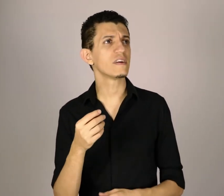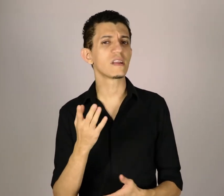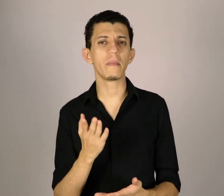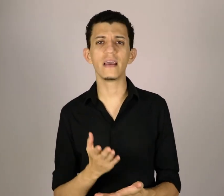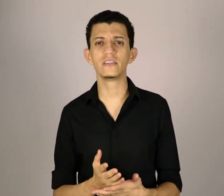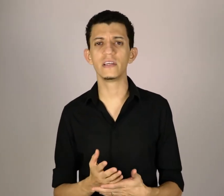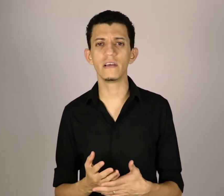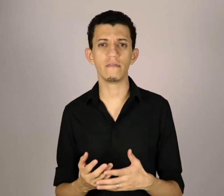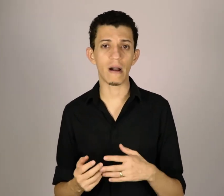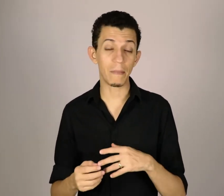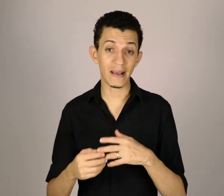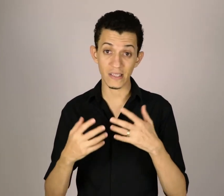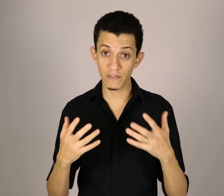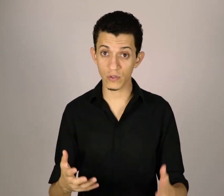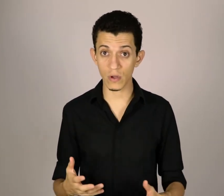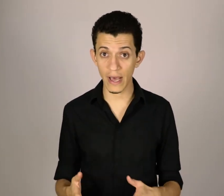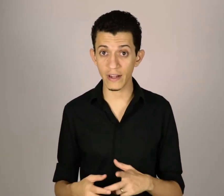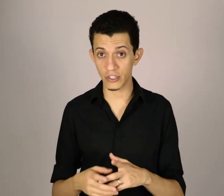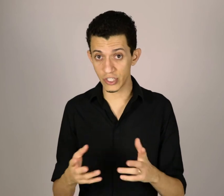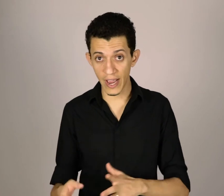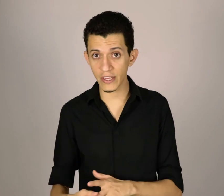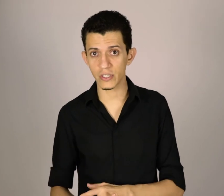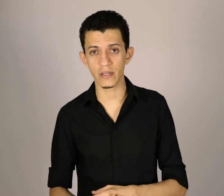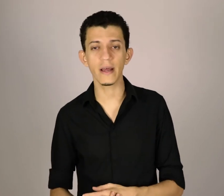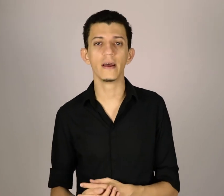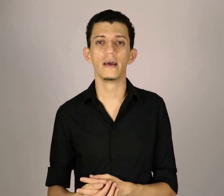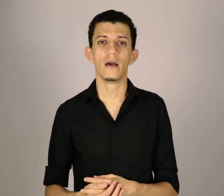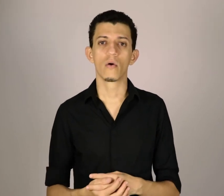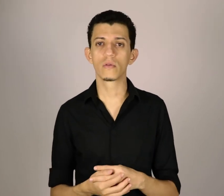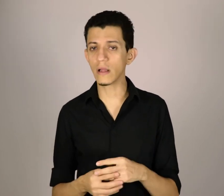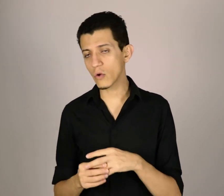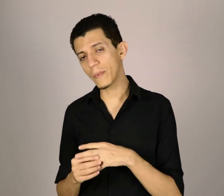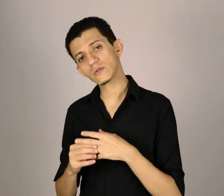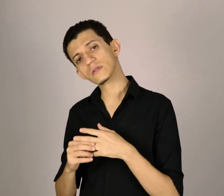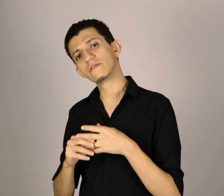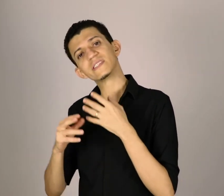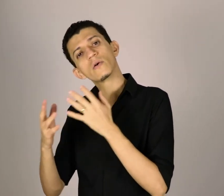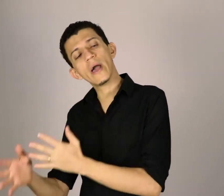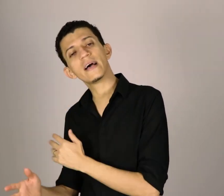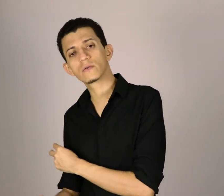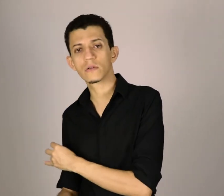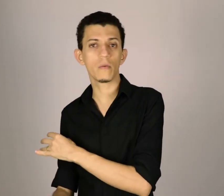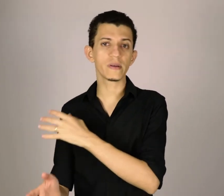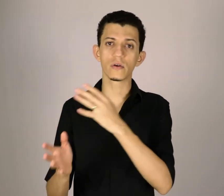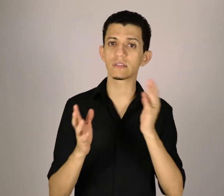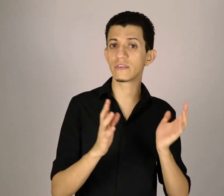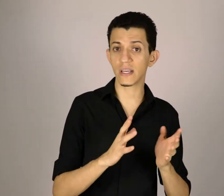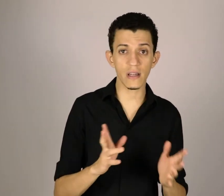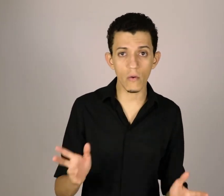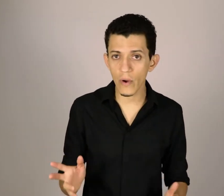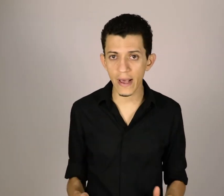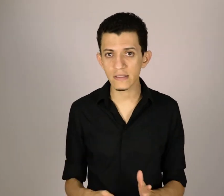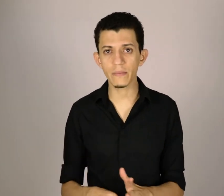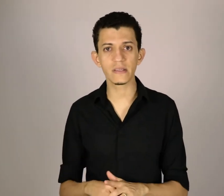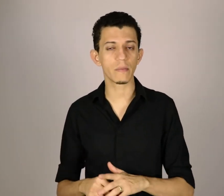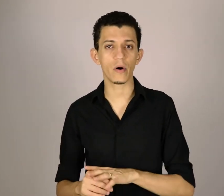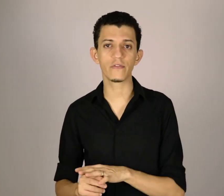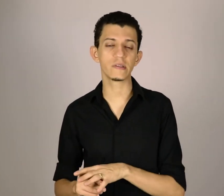também de aplicativos online, de chat, tanto com pessoas que você conhece, quanto com pessoas que você não conhece também. Você pode fazer